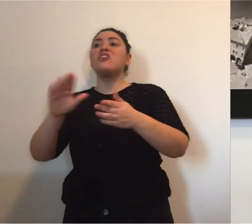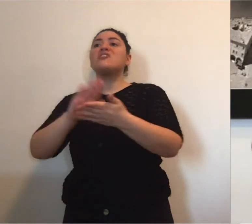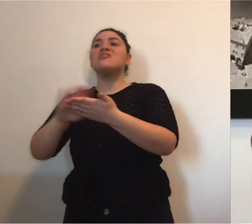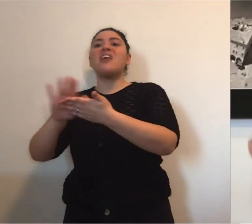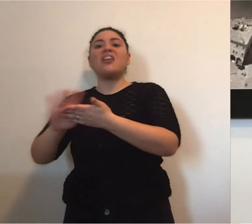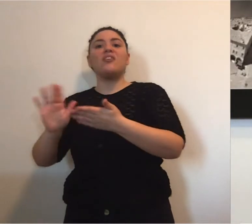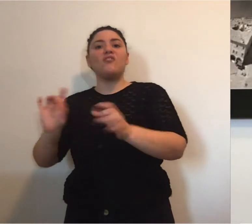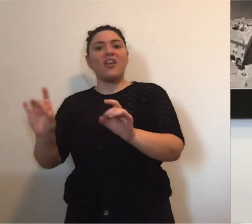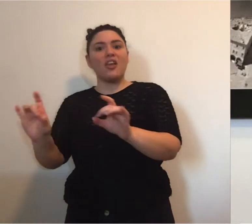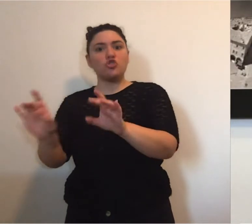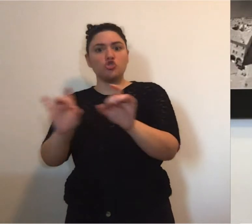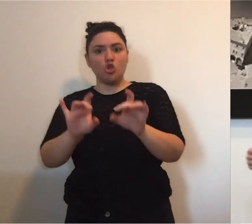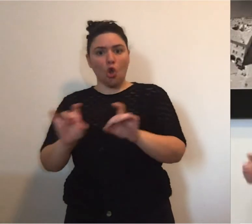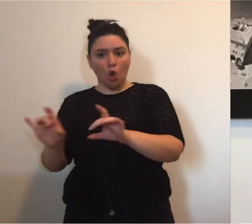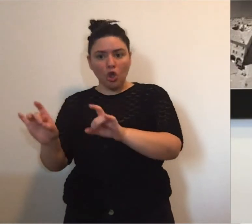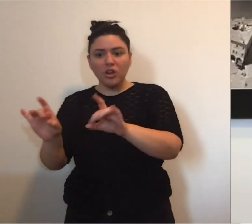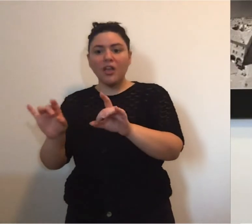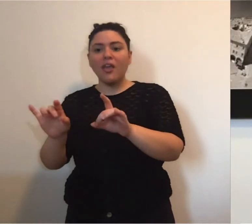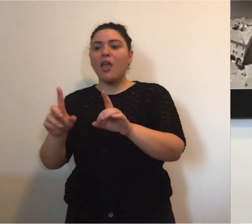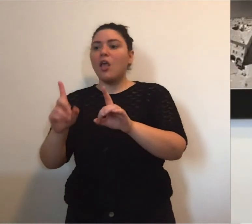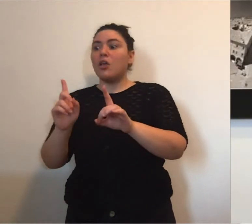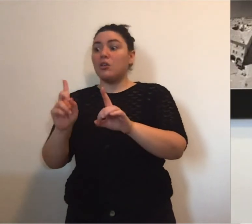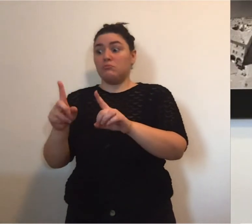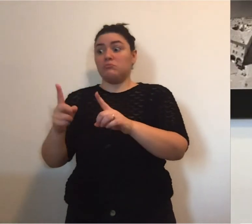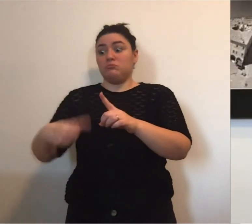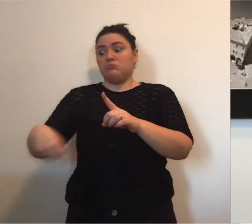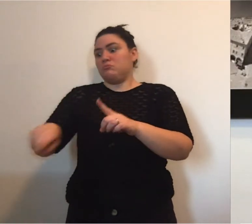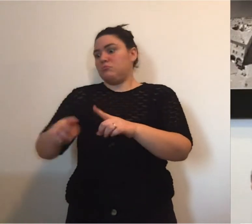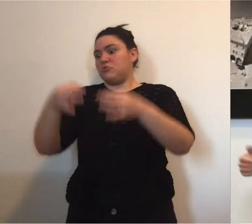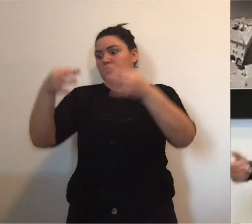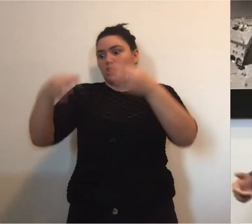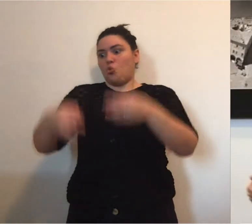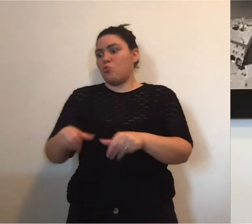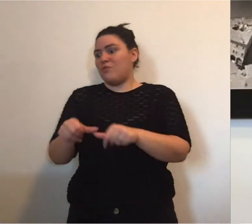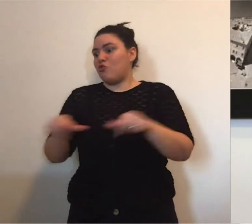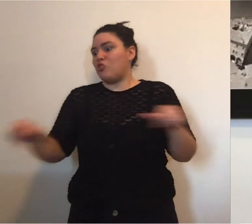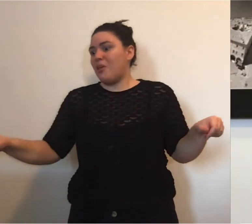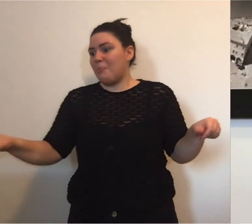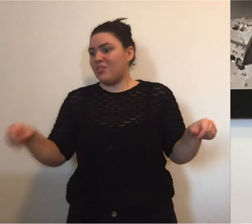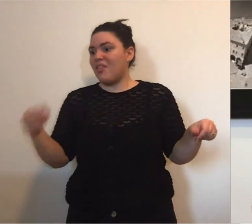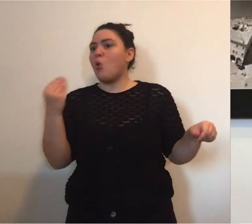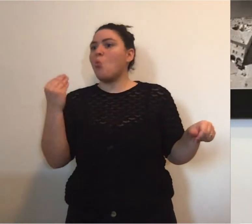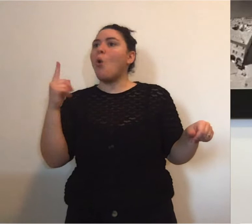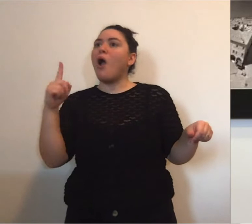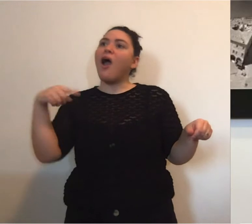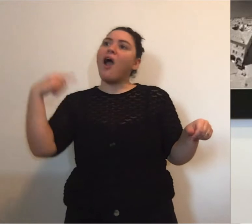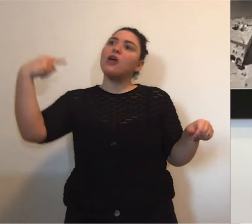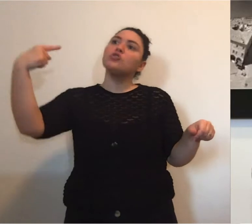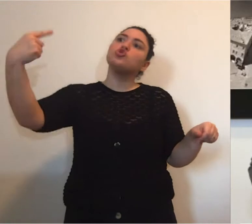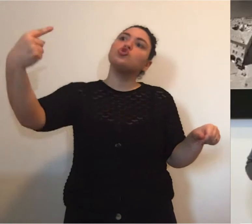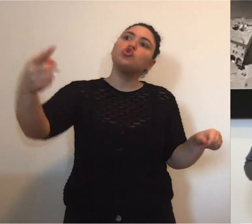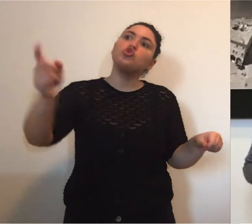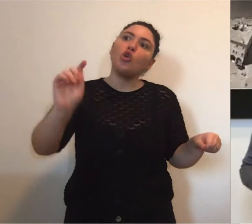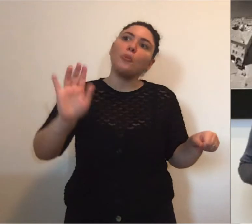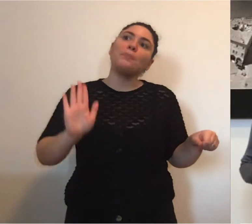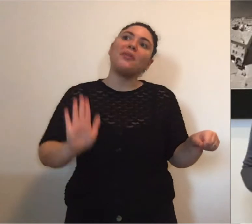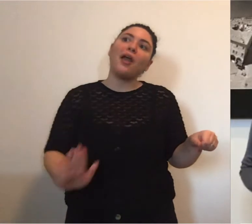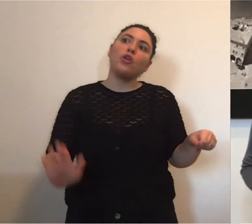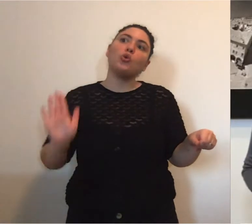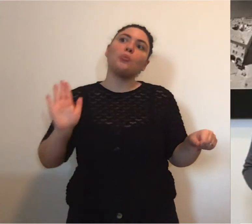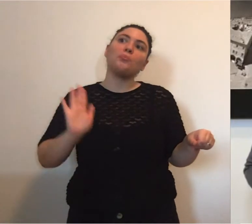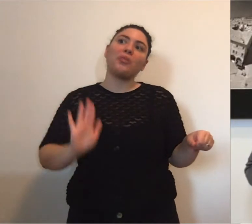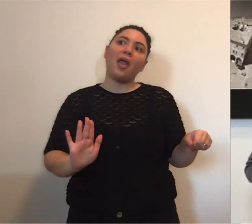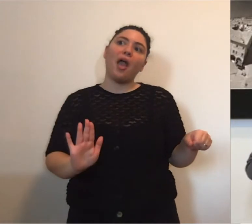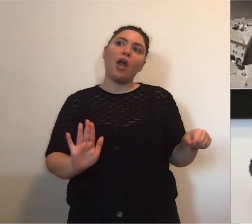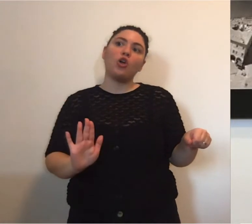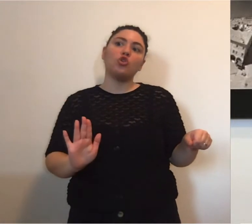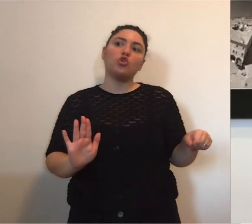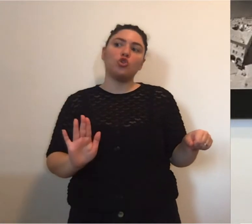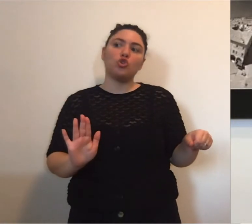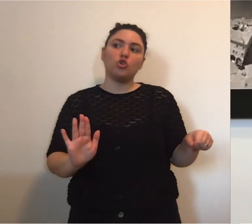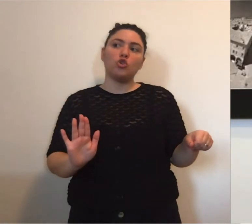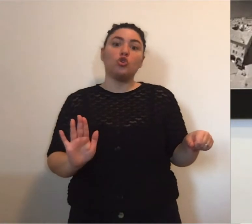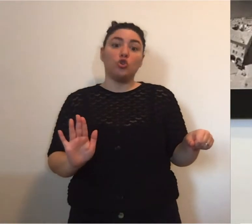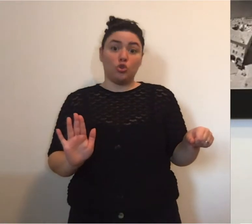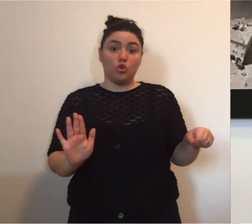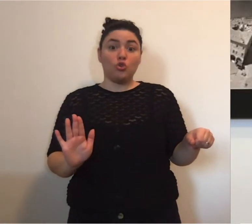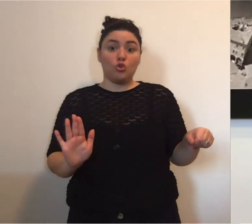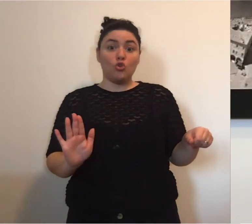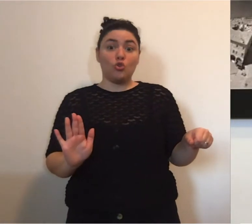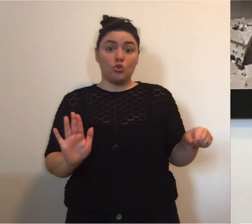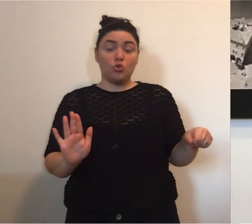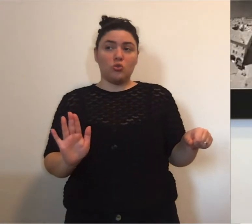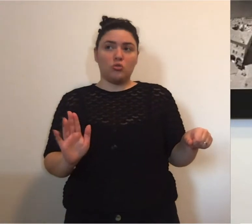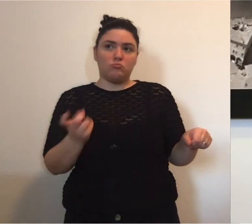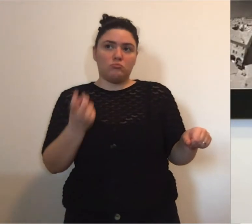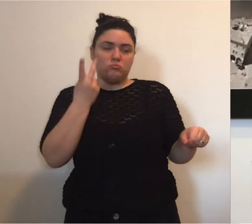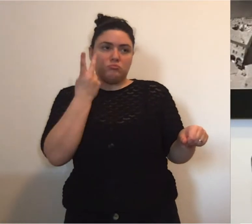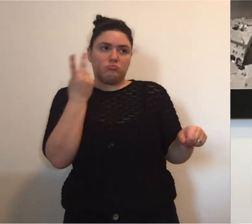alberghiere, 5 milioni per un bando, per le imprese, per la sanificazione che diventerà un elemento fondamentale quando